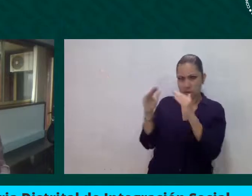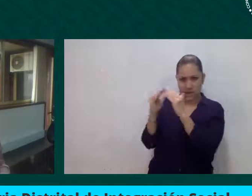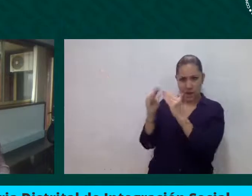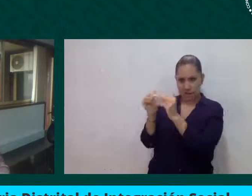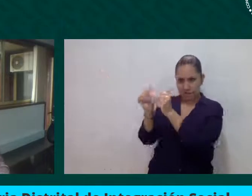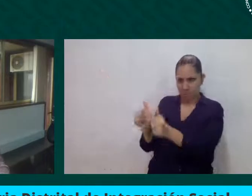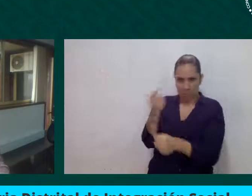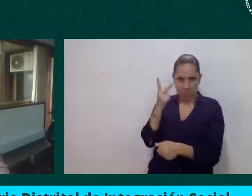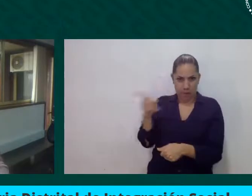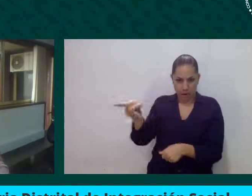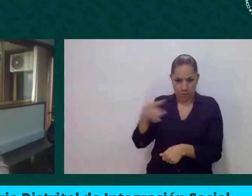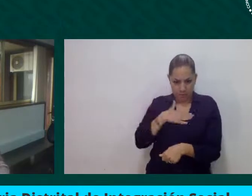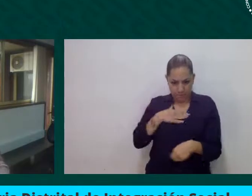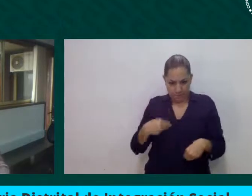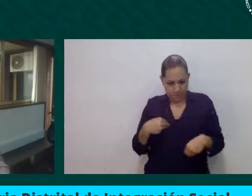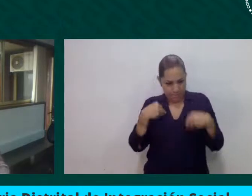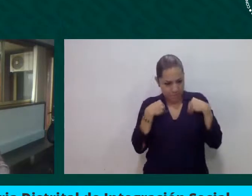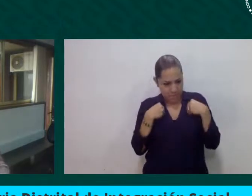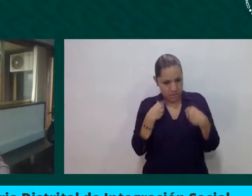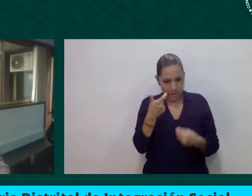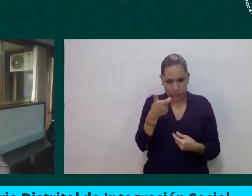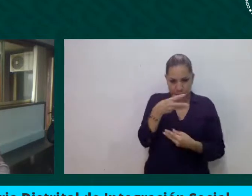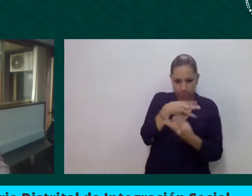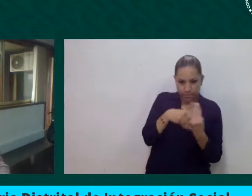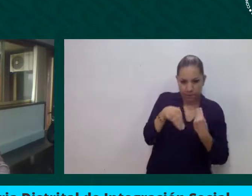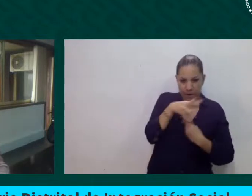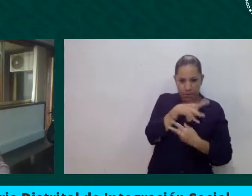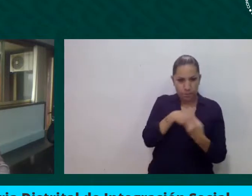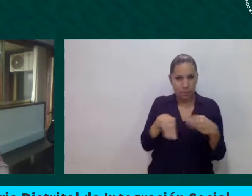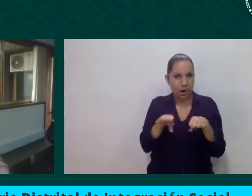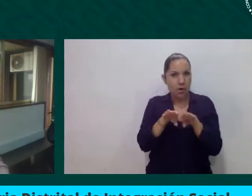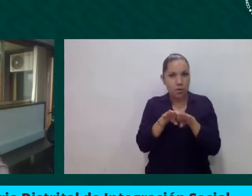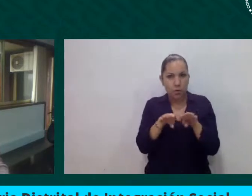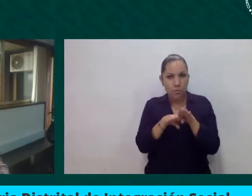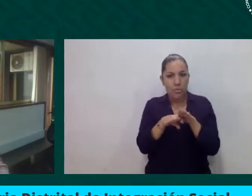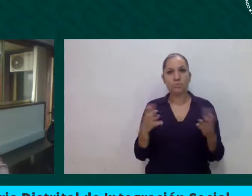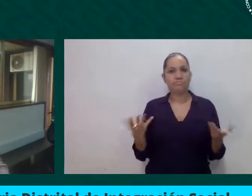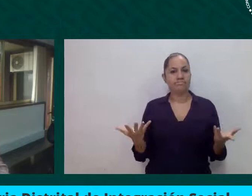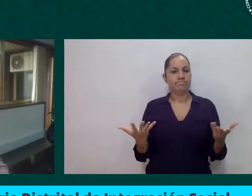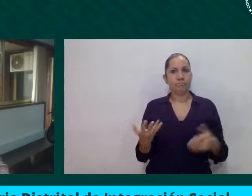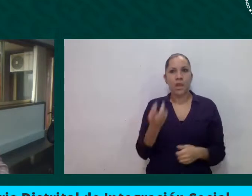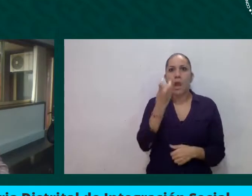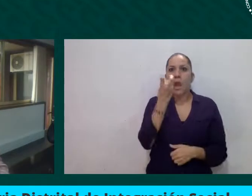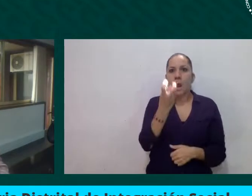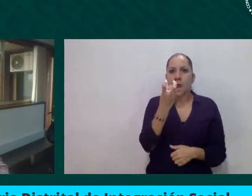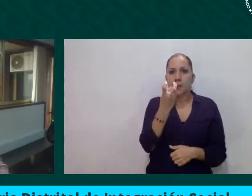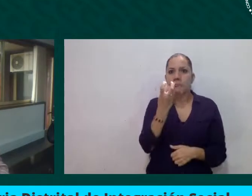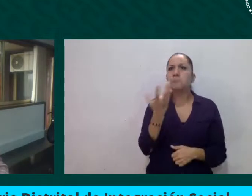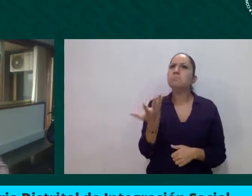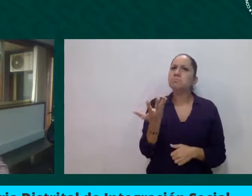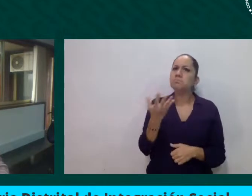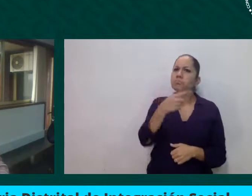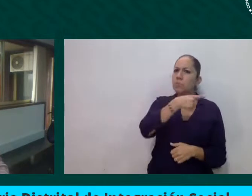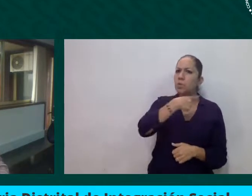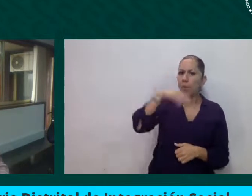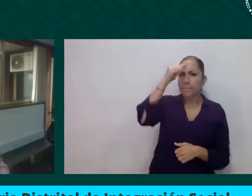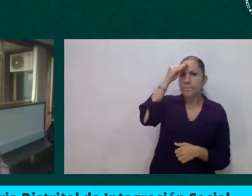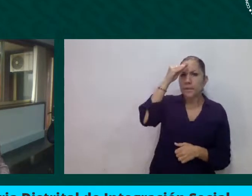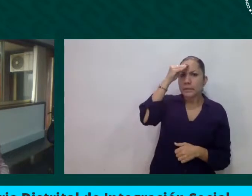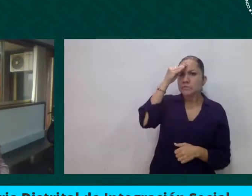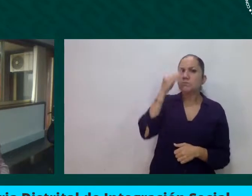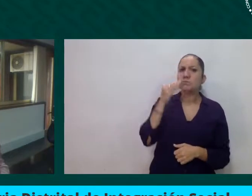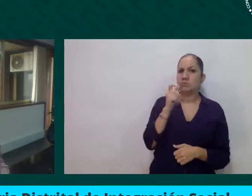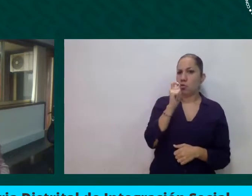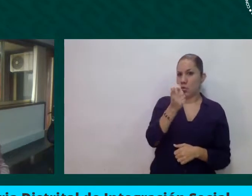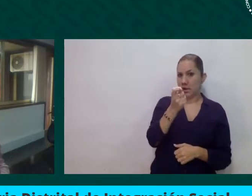ser algo, digamos que sea negativo, pues lo es desde el punto de vista de los derechos fundamentales, pero es una